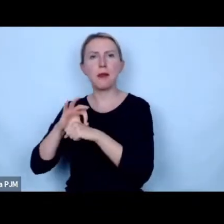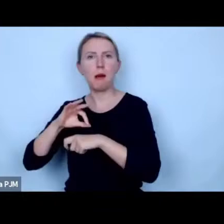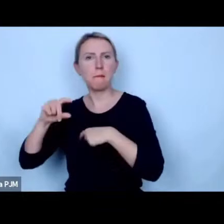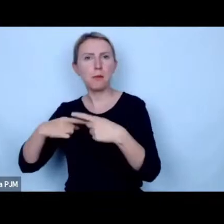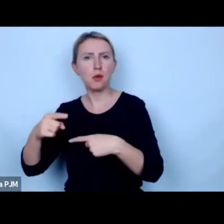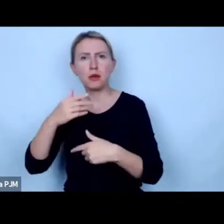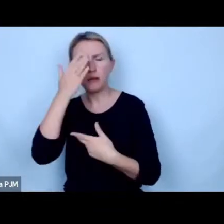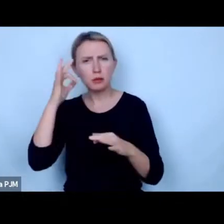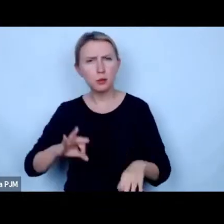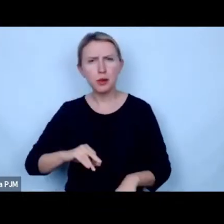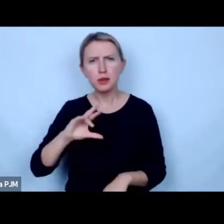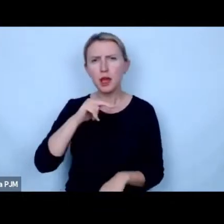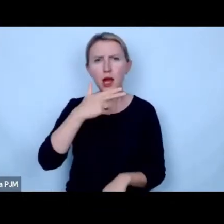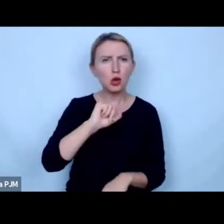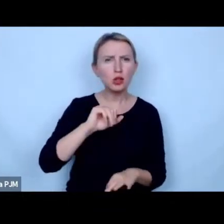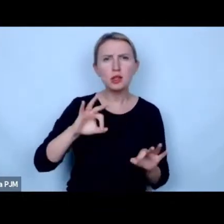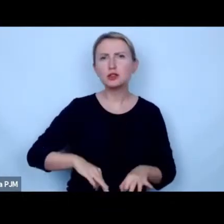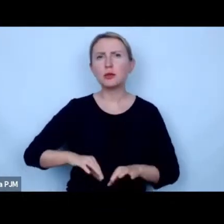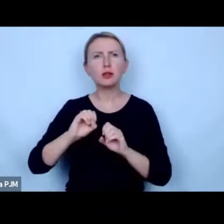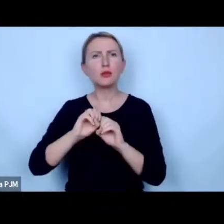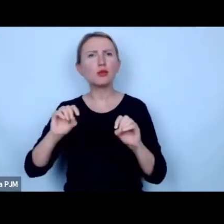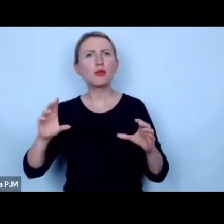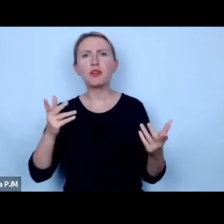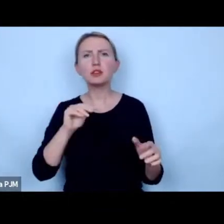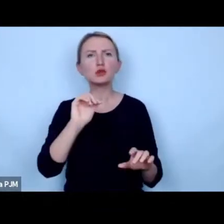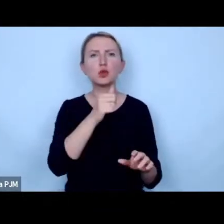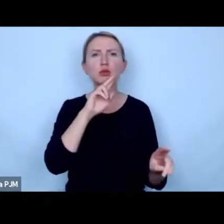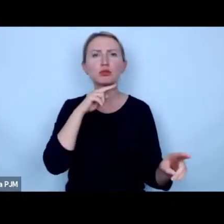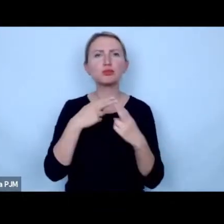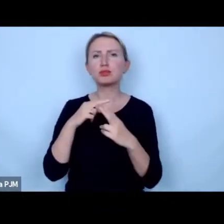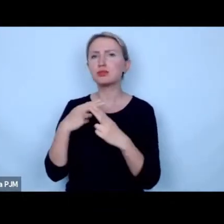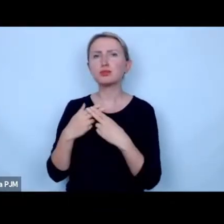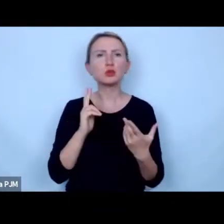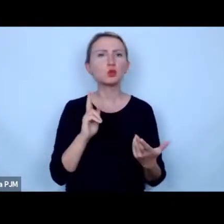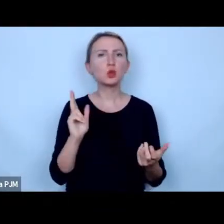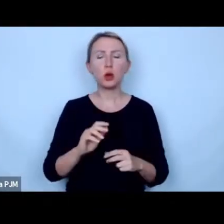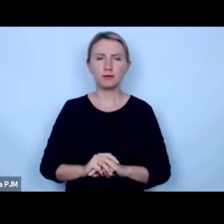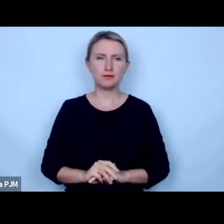czy Pani Karolina czy Pan Profesor pierwszy zabierze głos